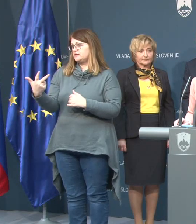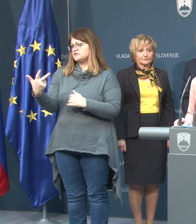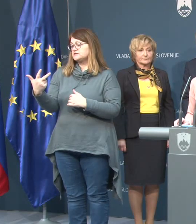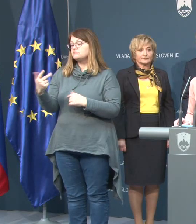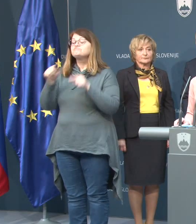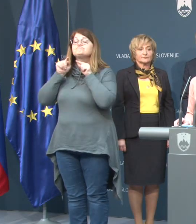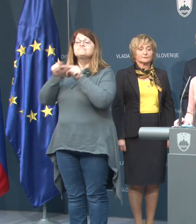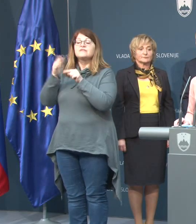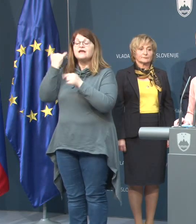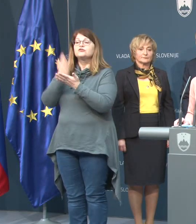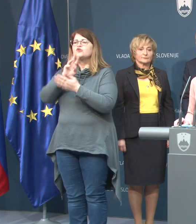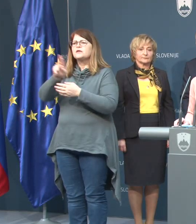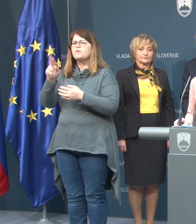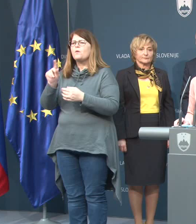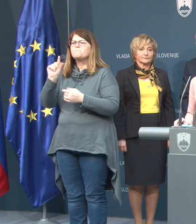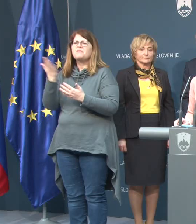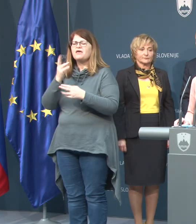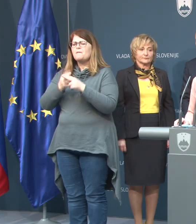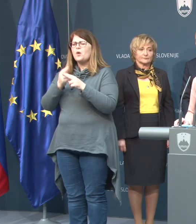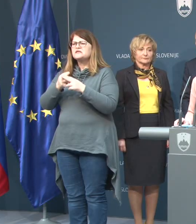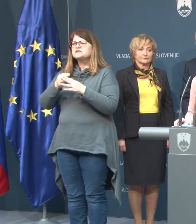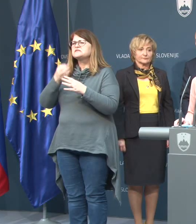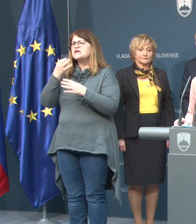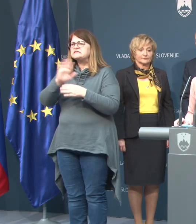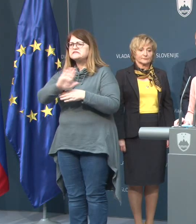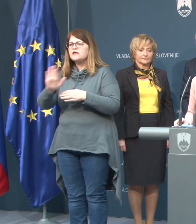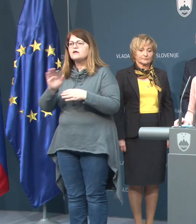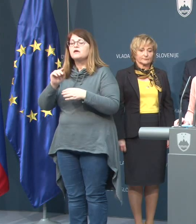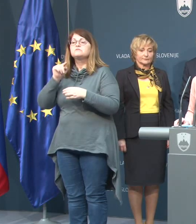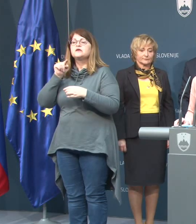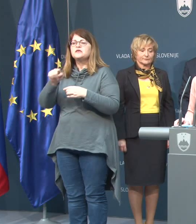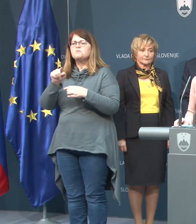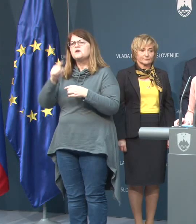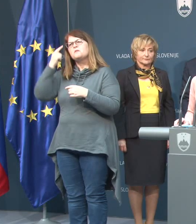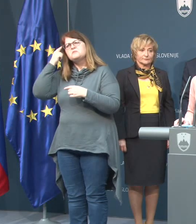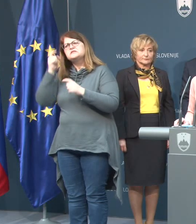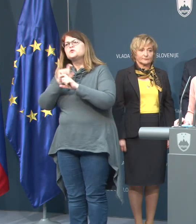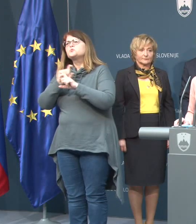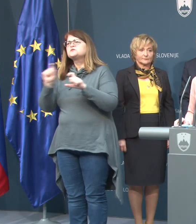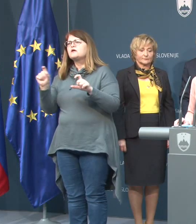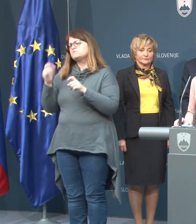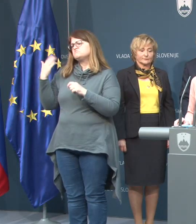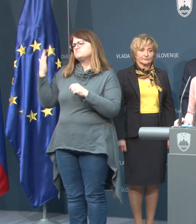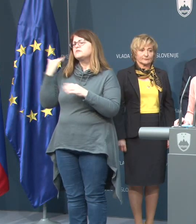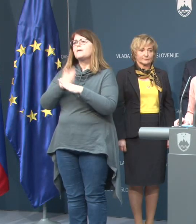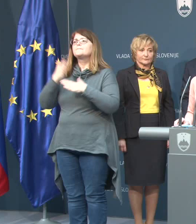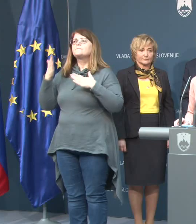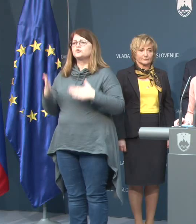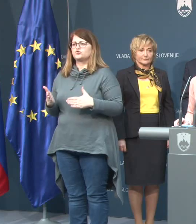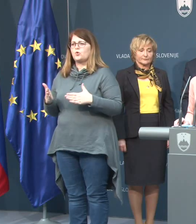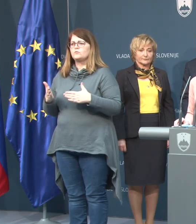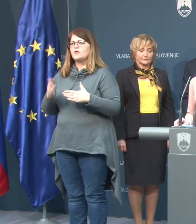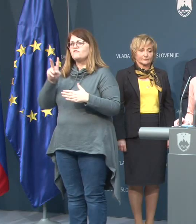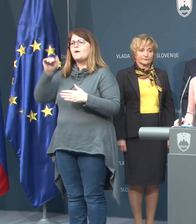Takrat je že imel neke bolezenske znake, ki pa jih je pripisal nedavni poškodbi